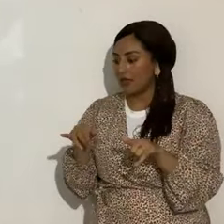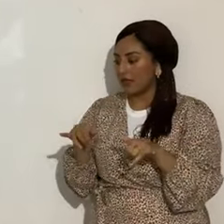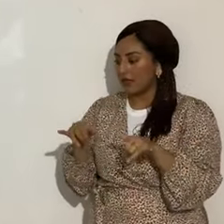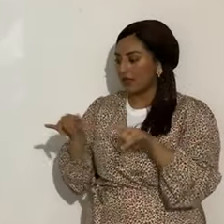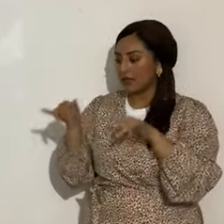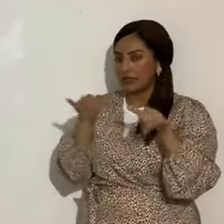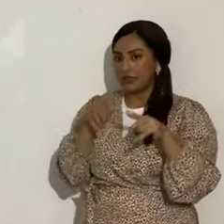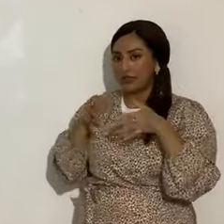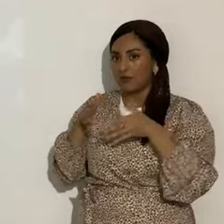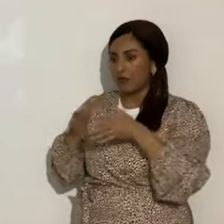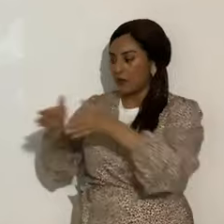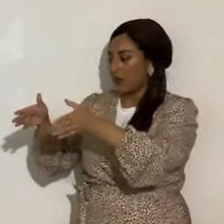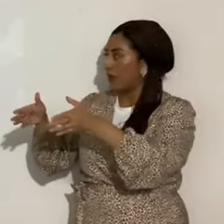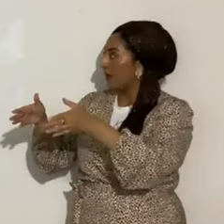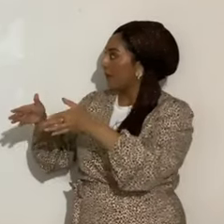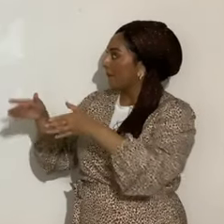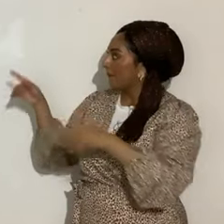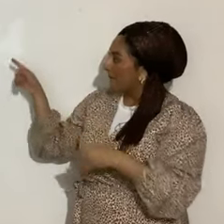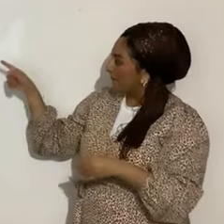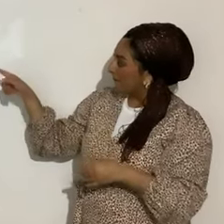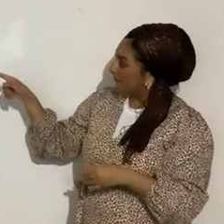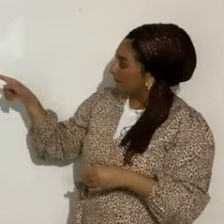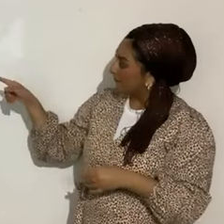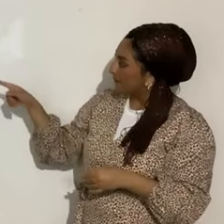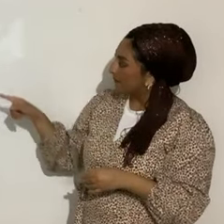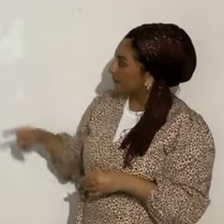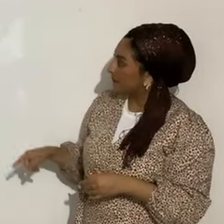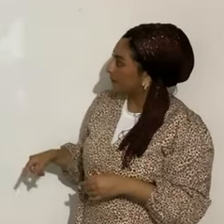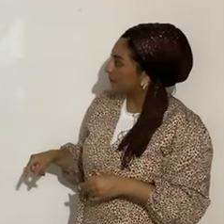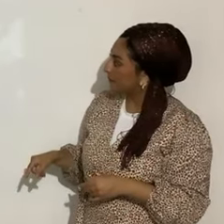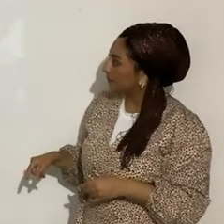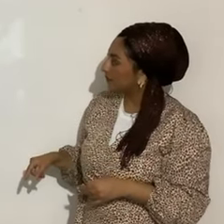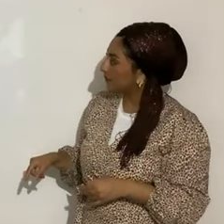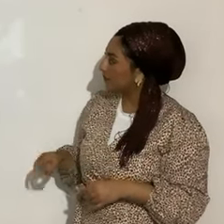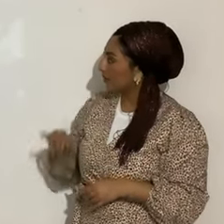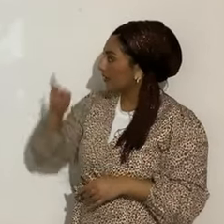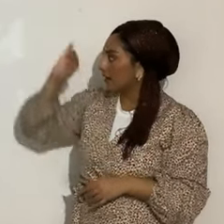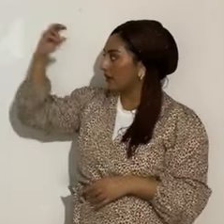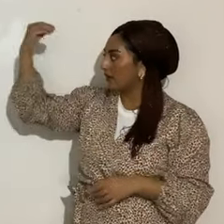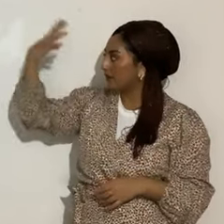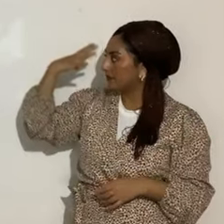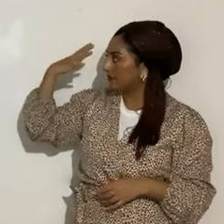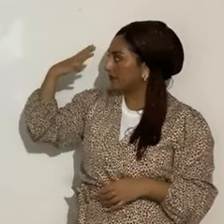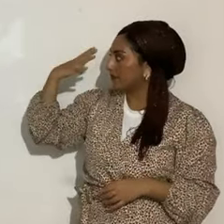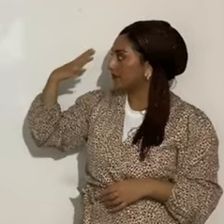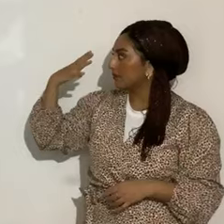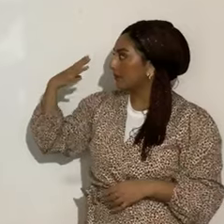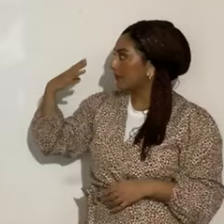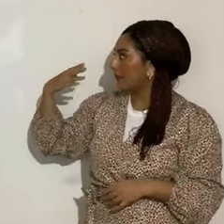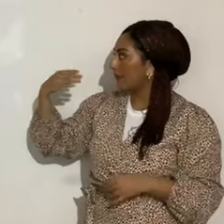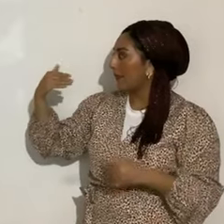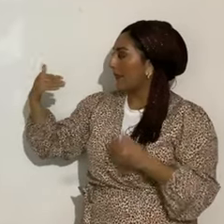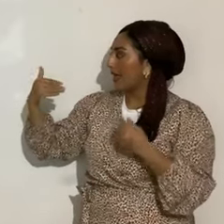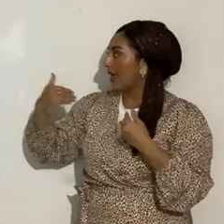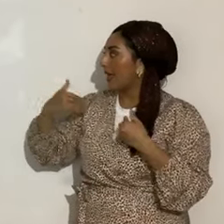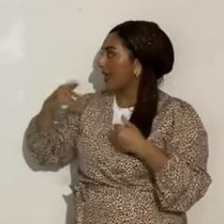¿sí?, ahí está, la misma posición del sol, va a tener la misma, en ese día,